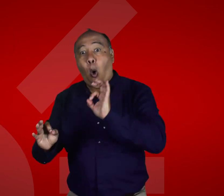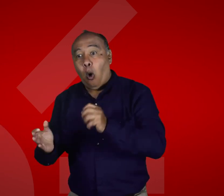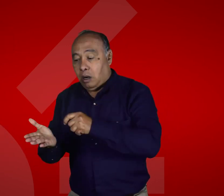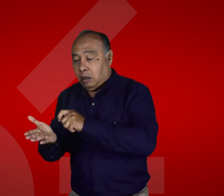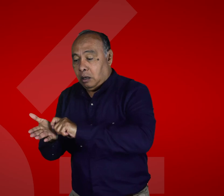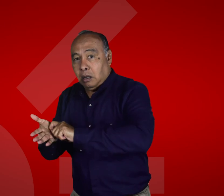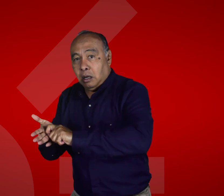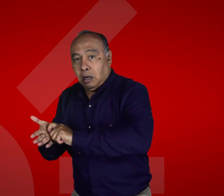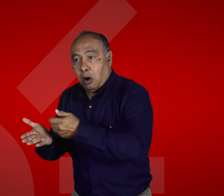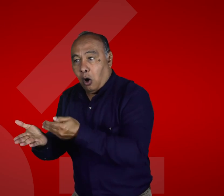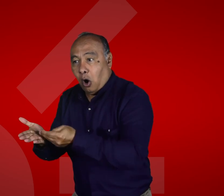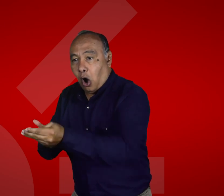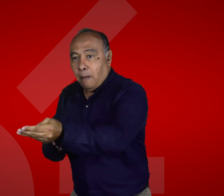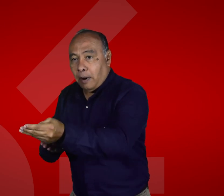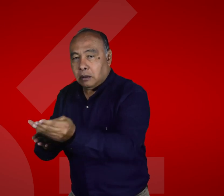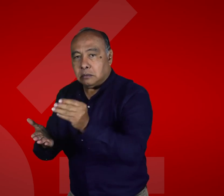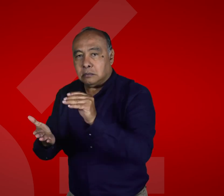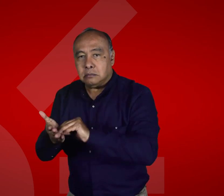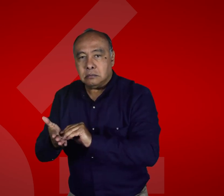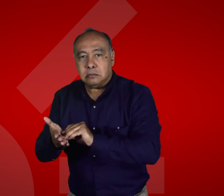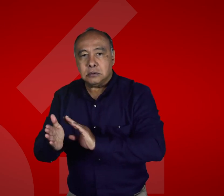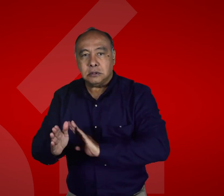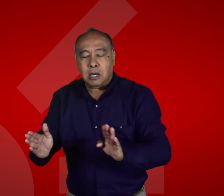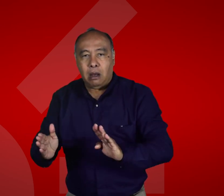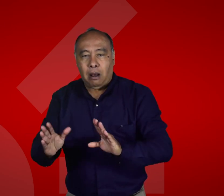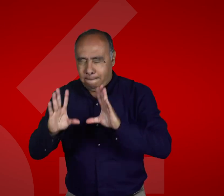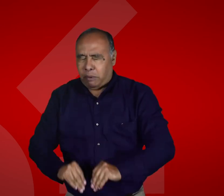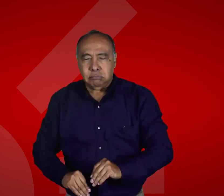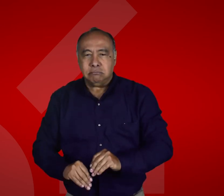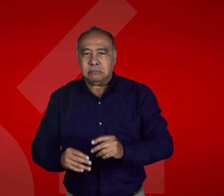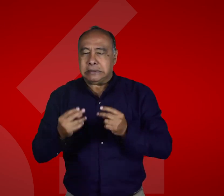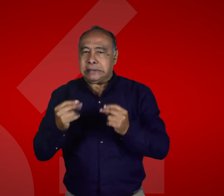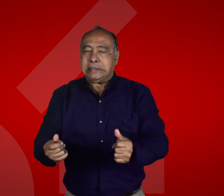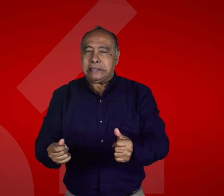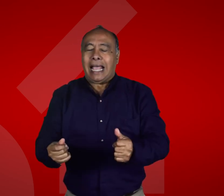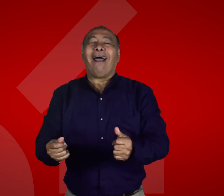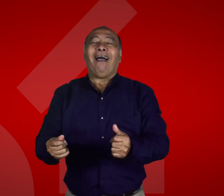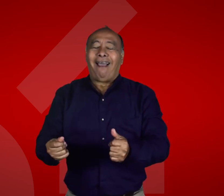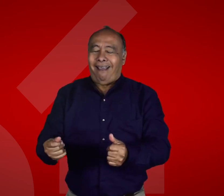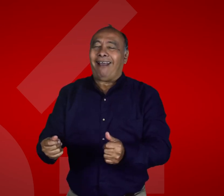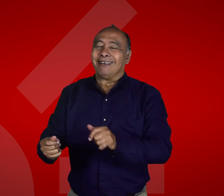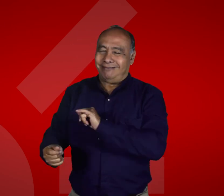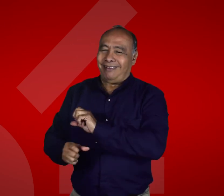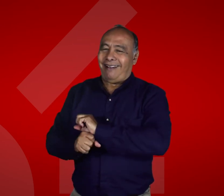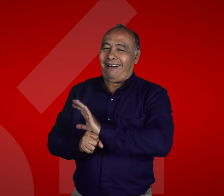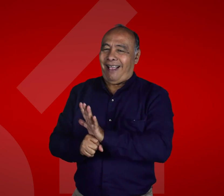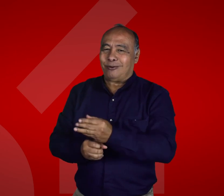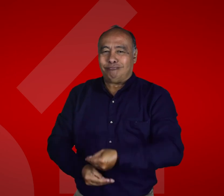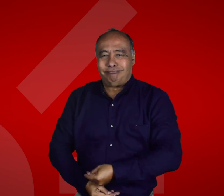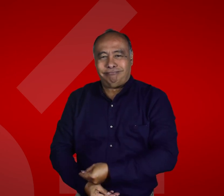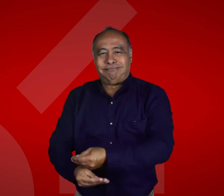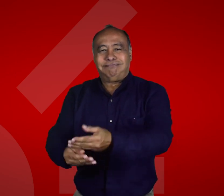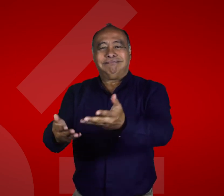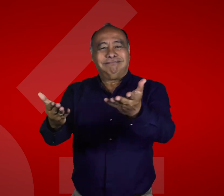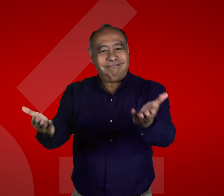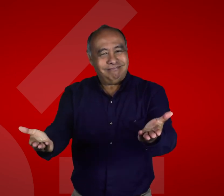incluso las recargas de los planes pre-pago se terminan al instante. Ahora, Claro pone a